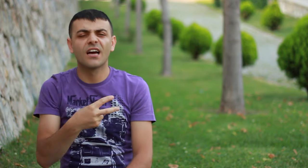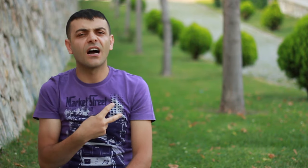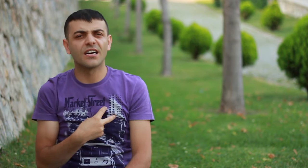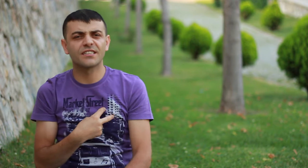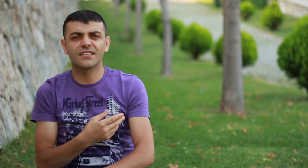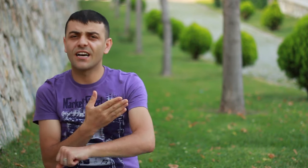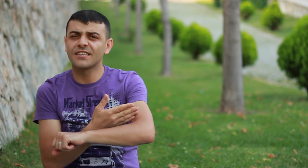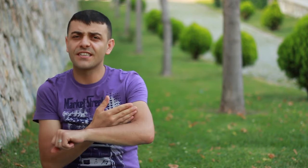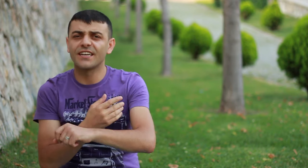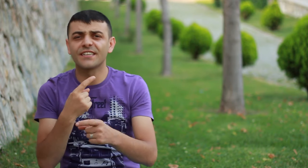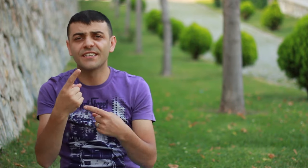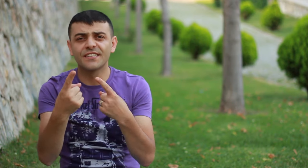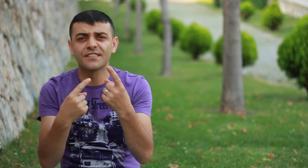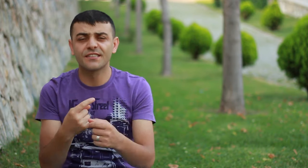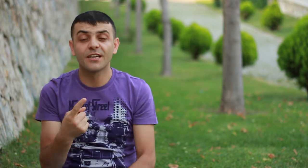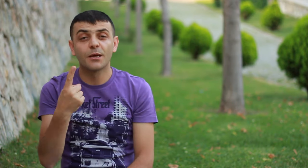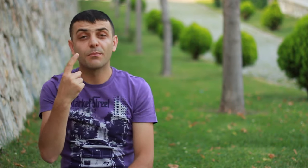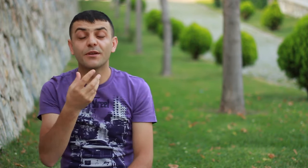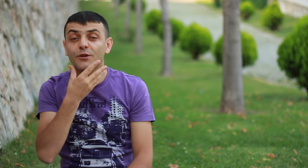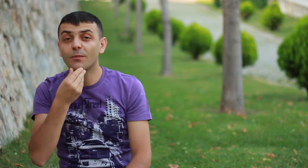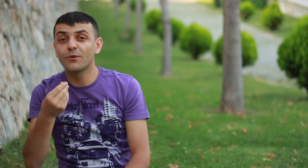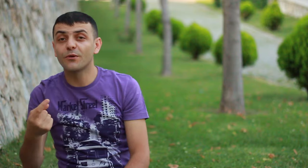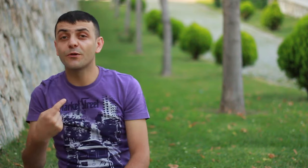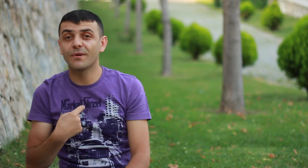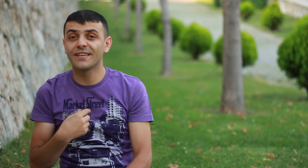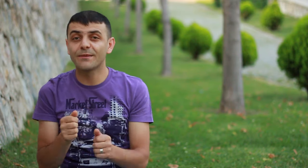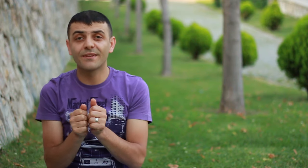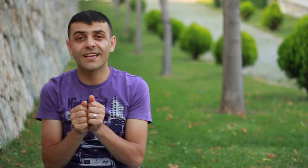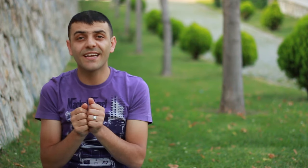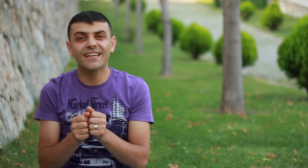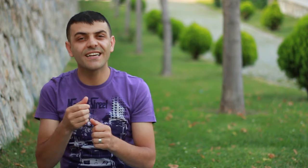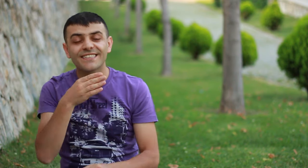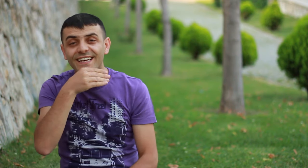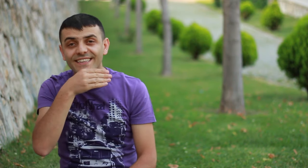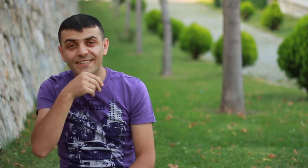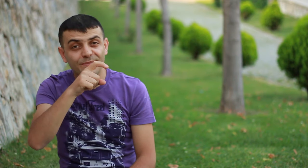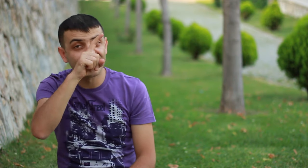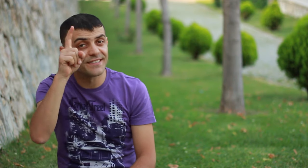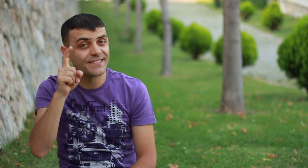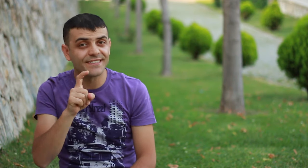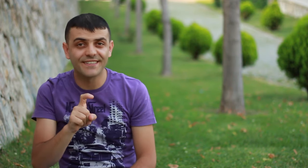aşıklar şehriz Bir ömür benimle yaşlanır mısın?